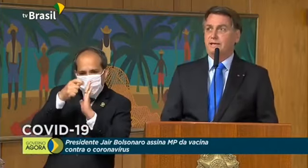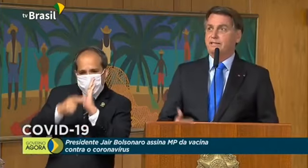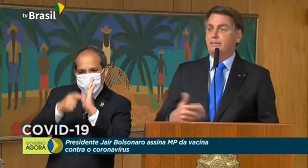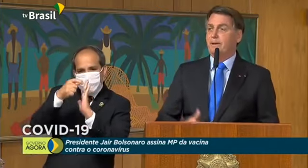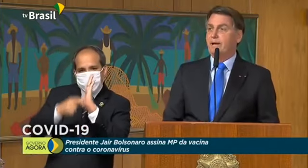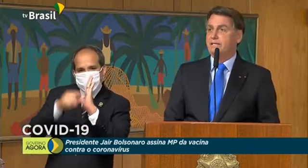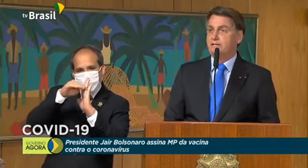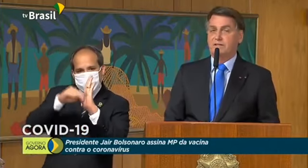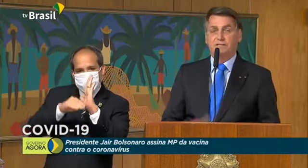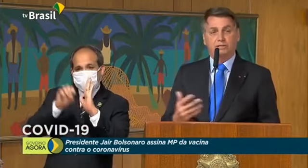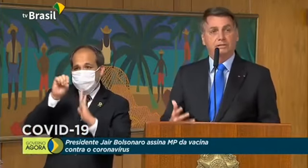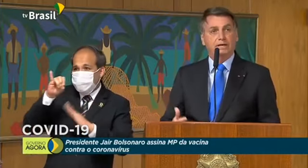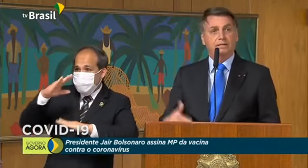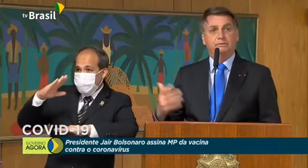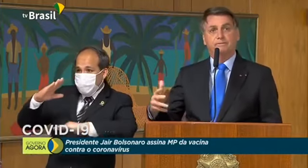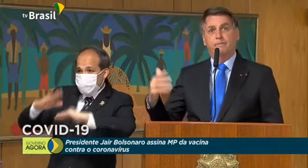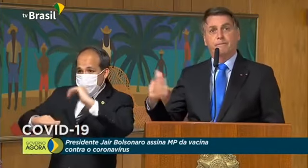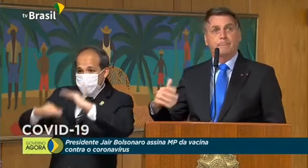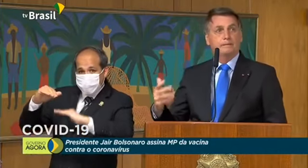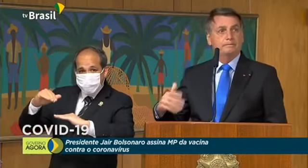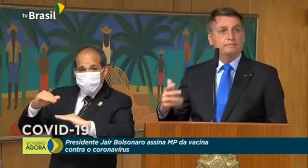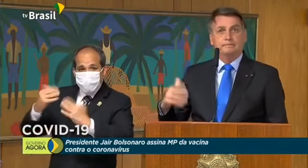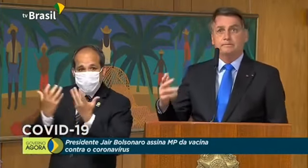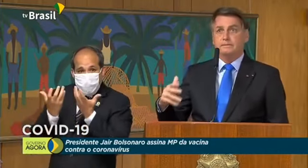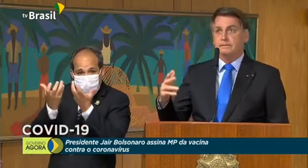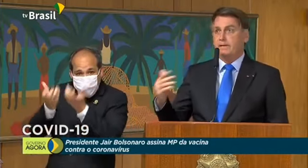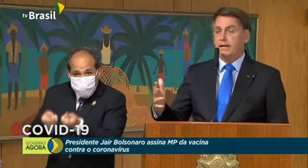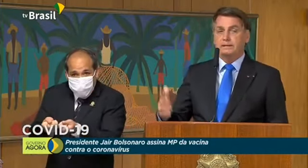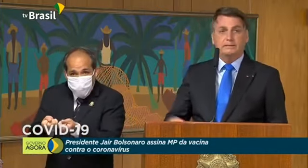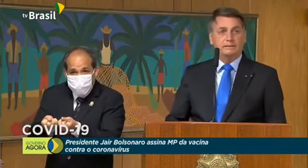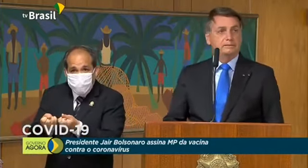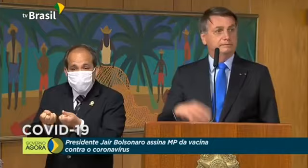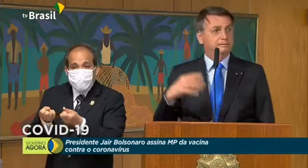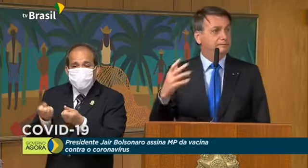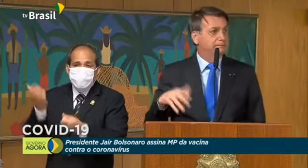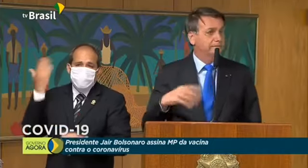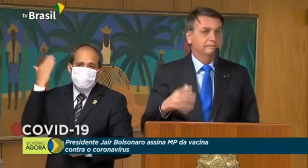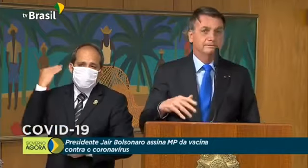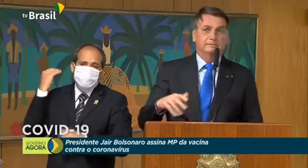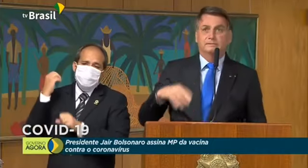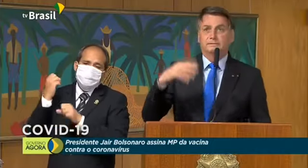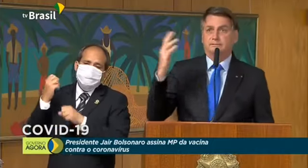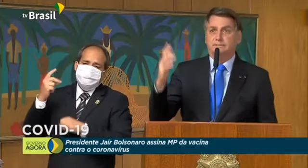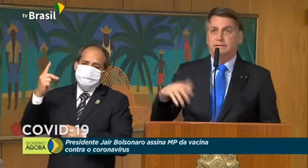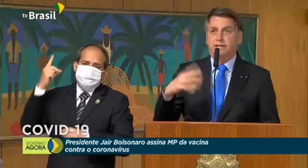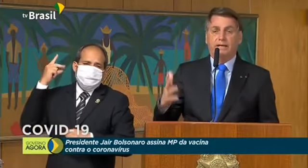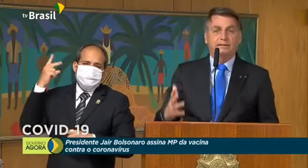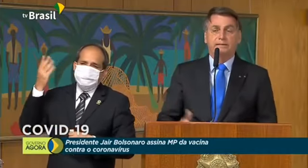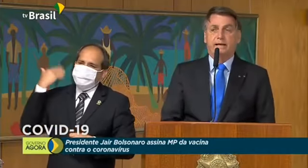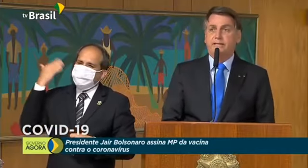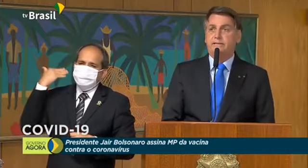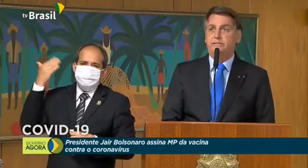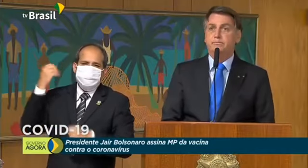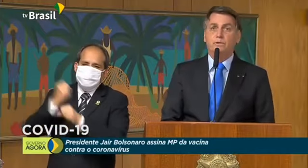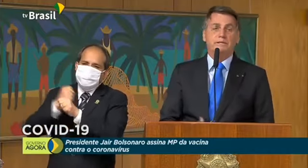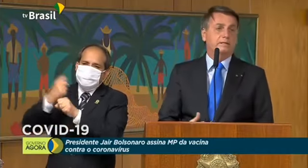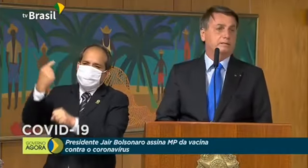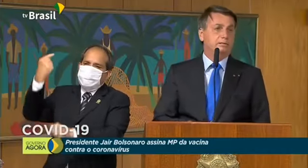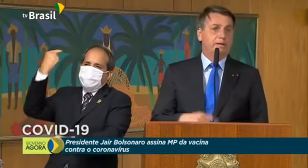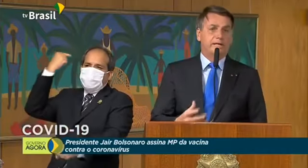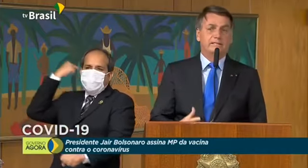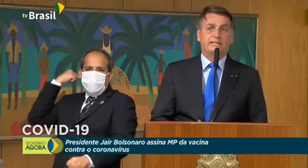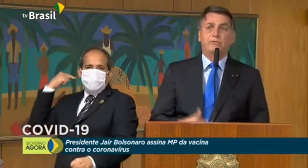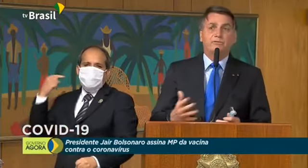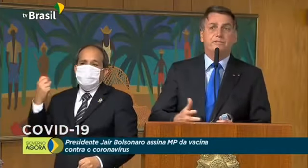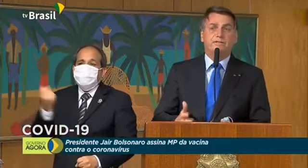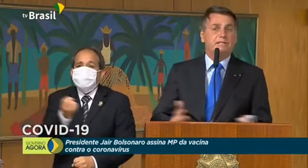Se essa prática tivesse sido adotada décadas e décadas atrás, muitas